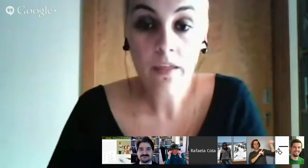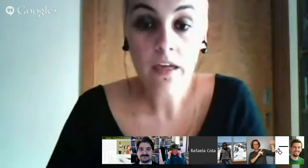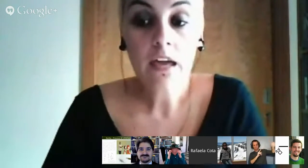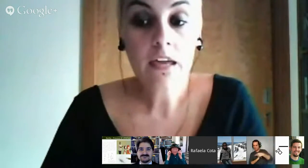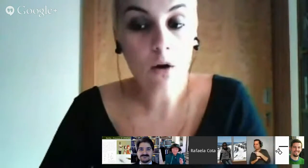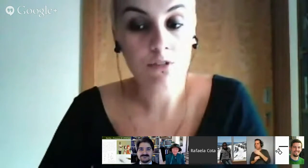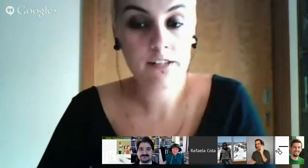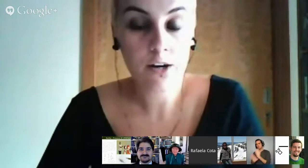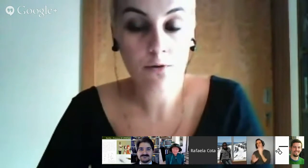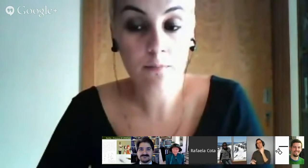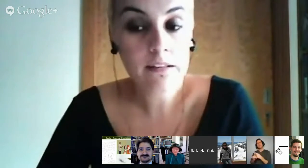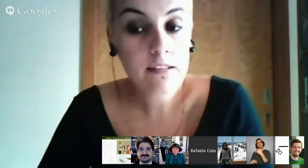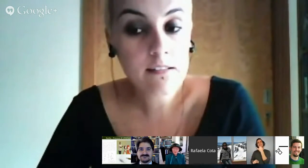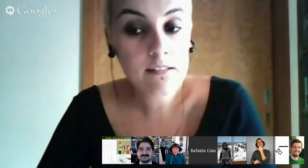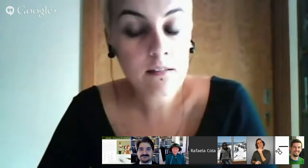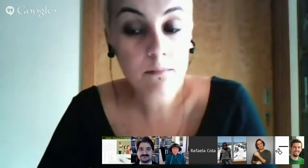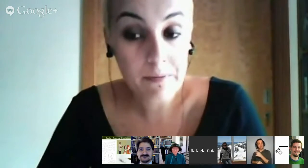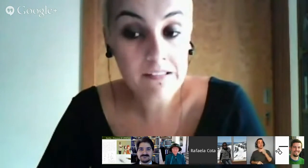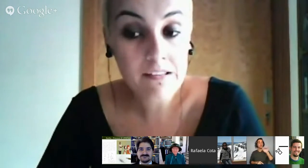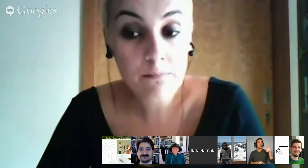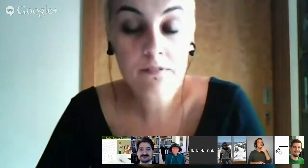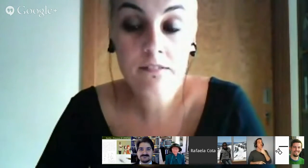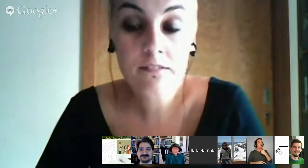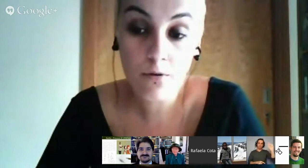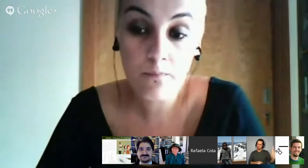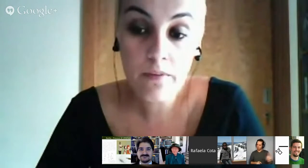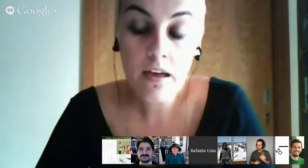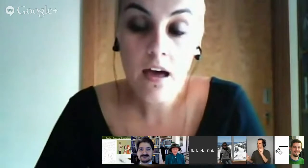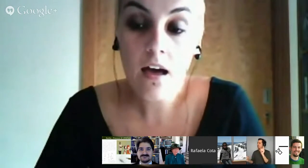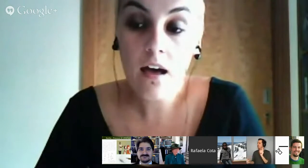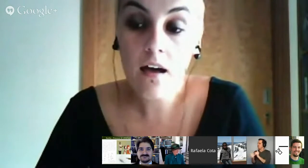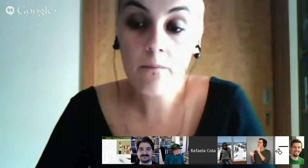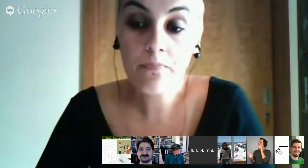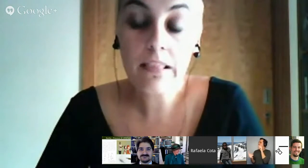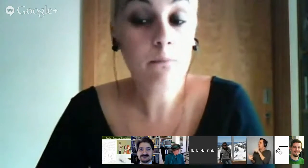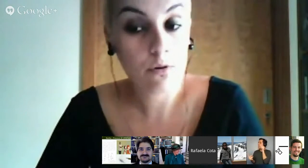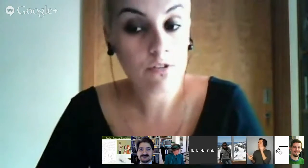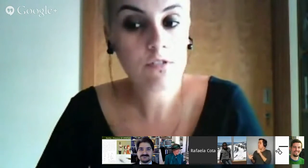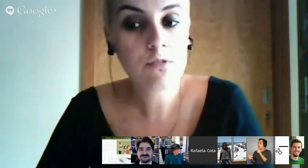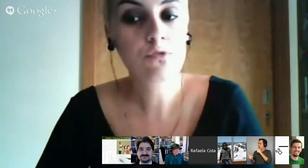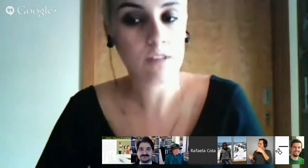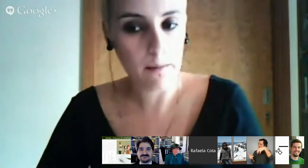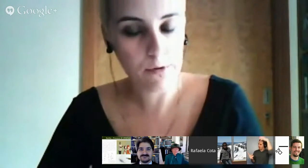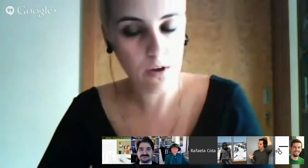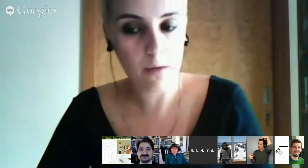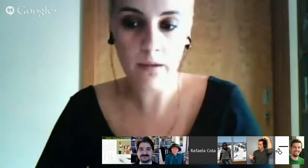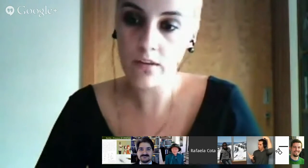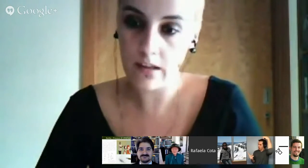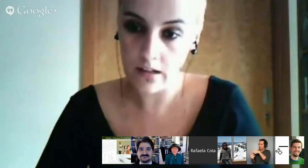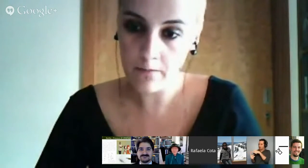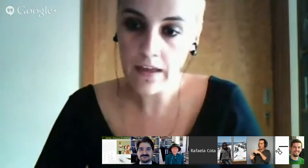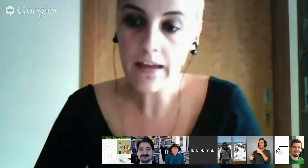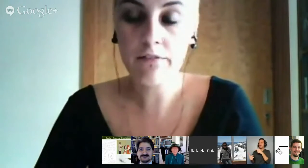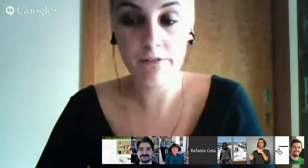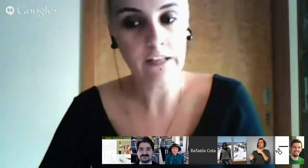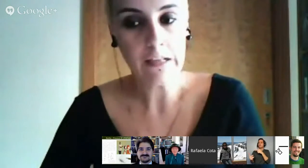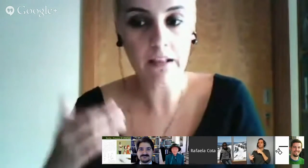e ao contactar com a princesa, a princesa percebeu, lembrou-se de um sábio amigo dele, que vivia também